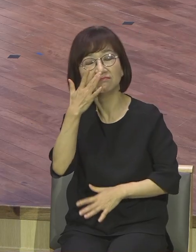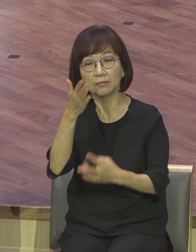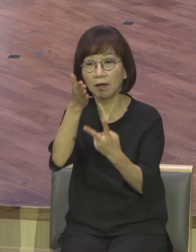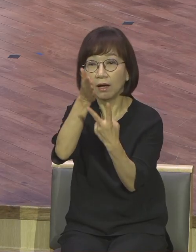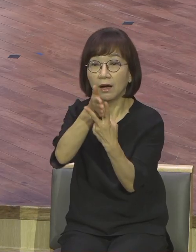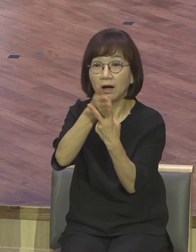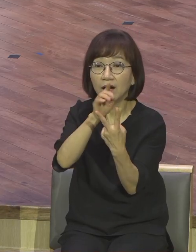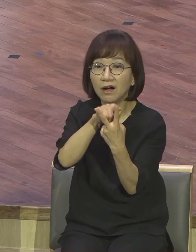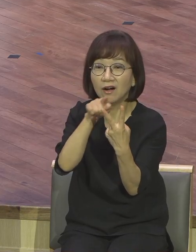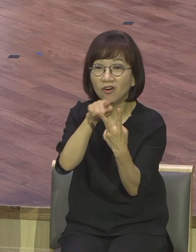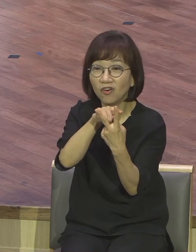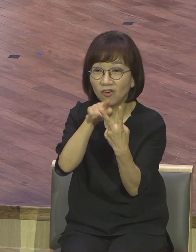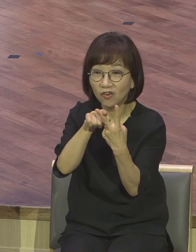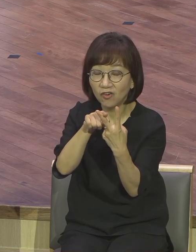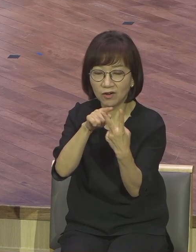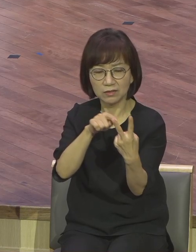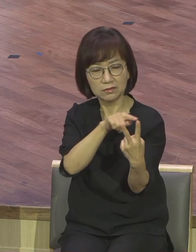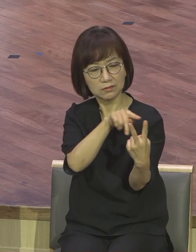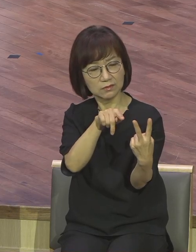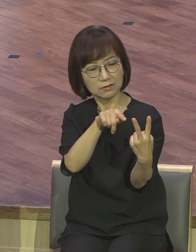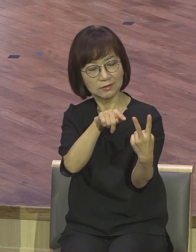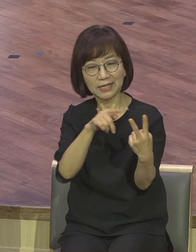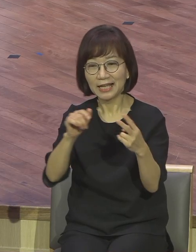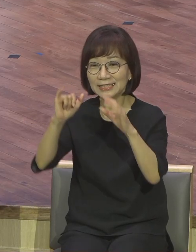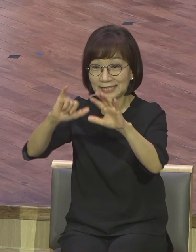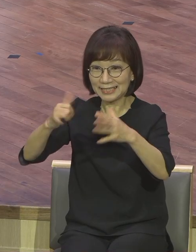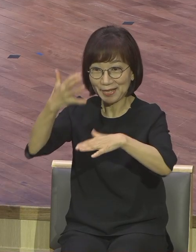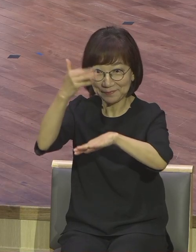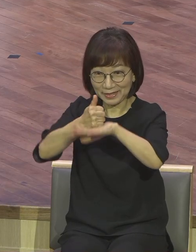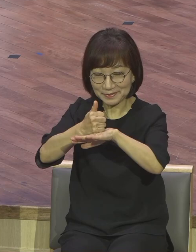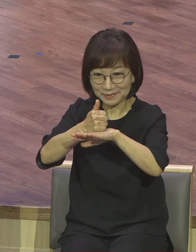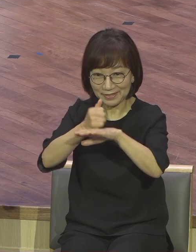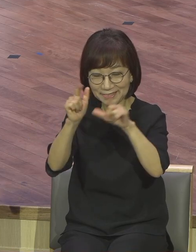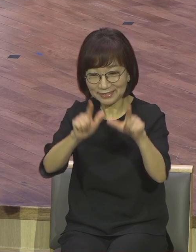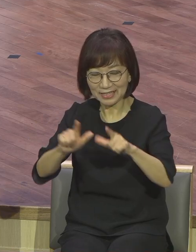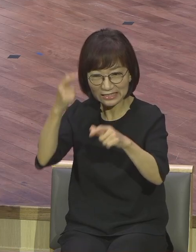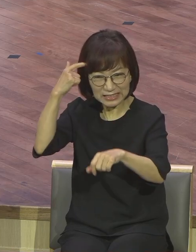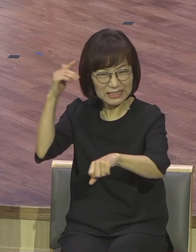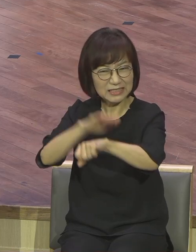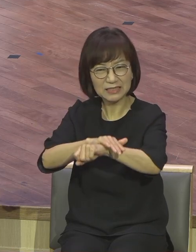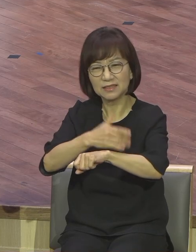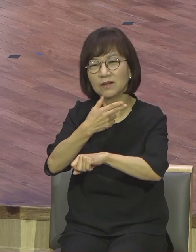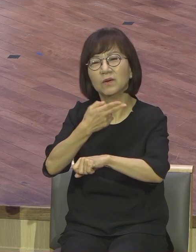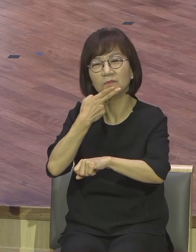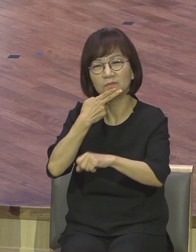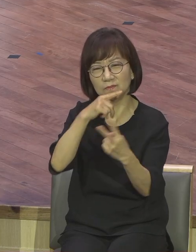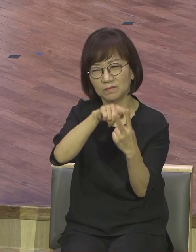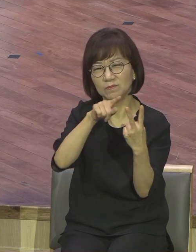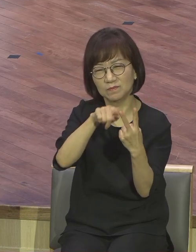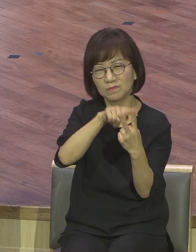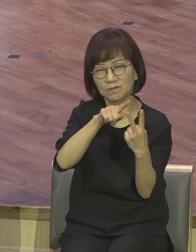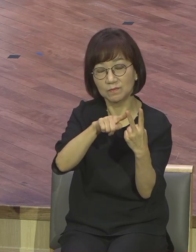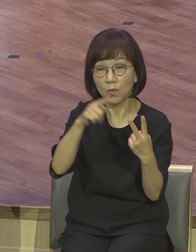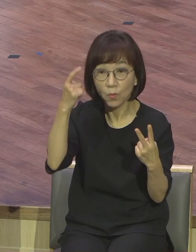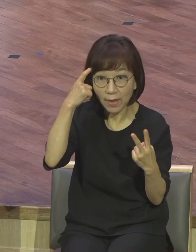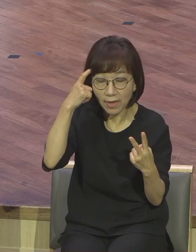종말을 사는 영적 자세가 아니에요. 종말은 분명히 있습니다. 그리고